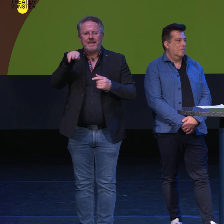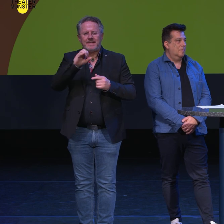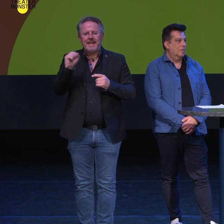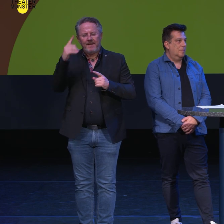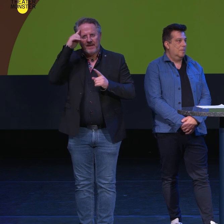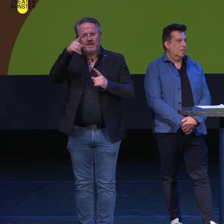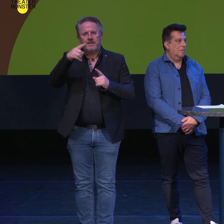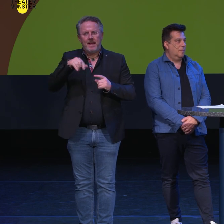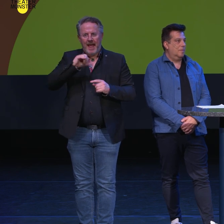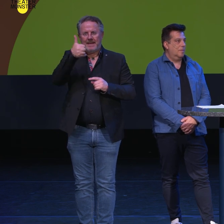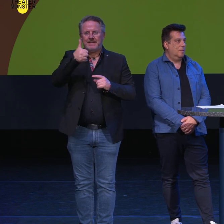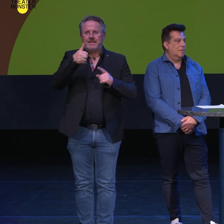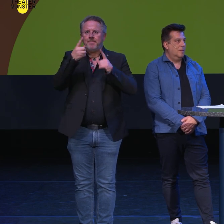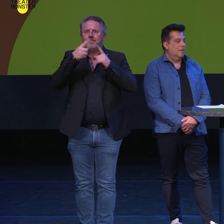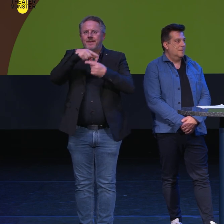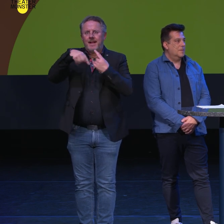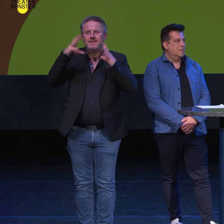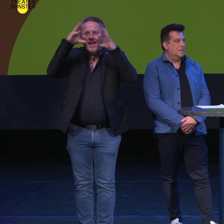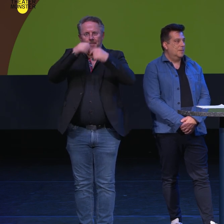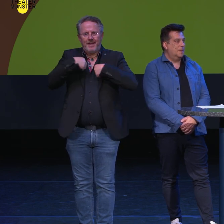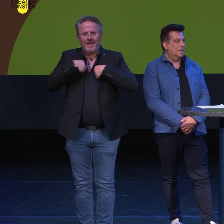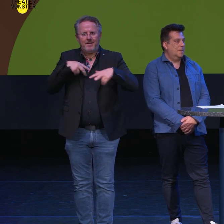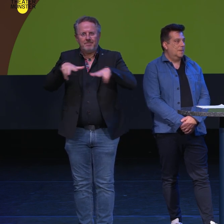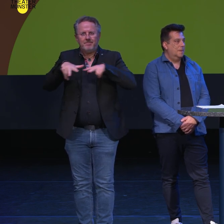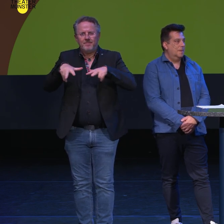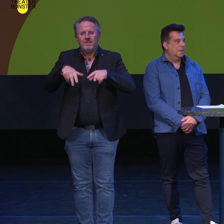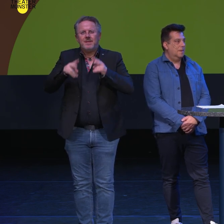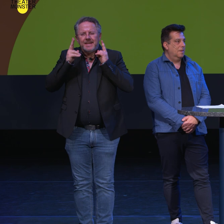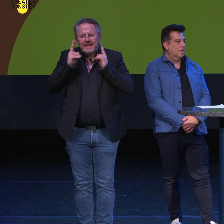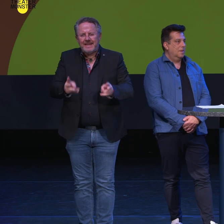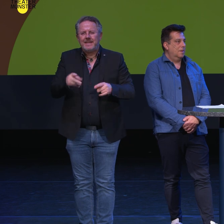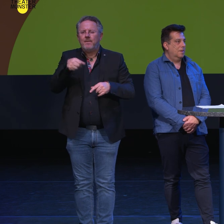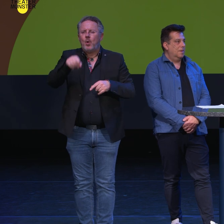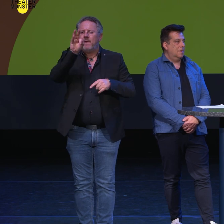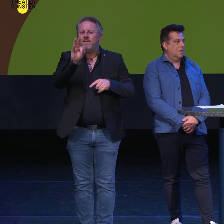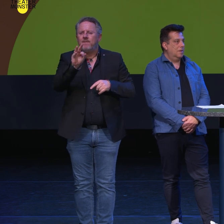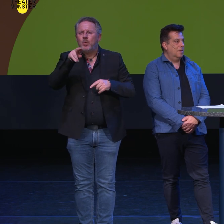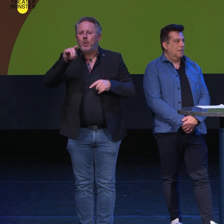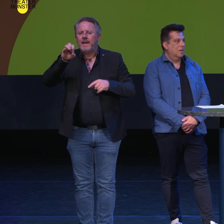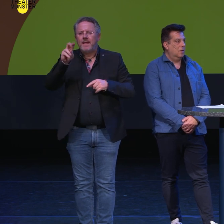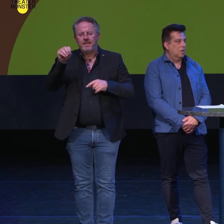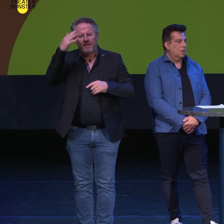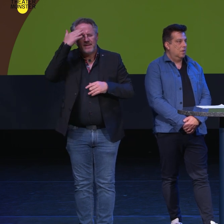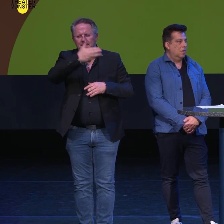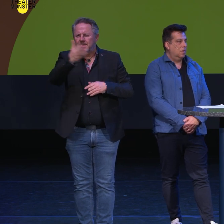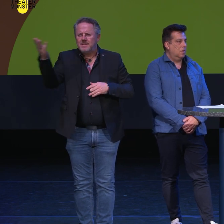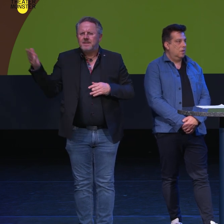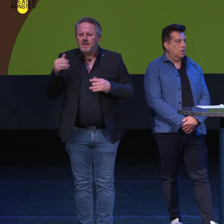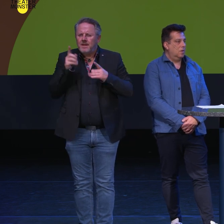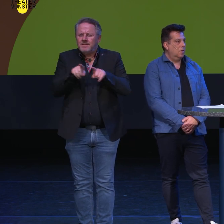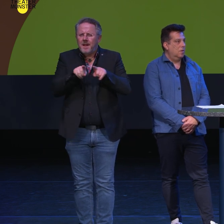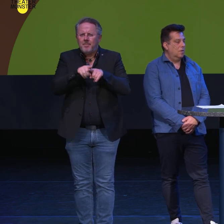werde diesen ersten Tanzabend kreieren, habe ich mich richtig für die Furien interessiert. Also die Furien, wenn sie sich daran denken,